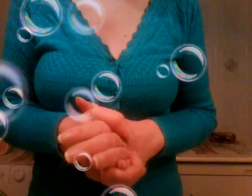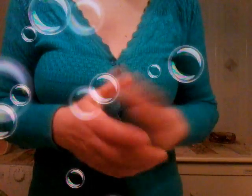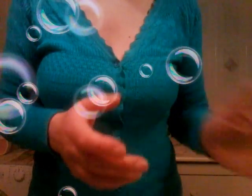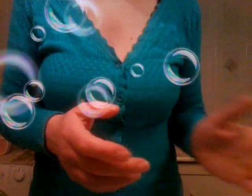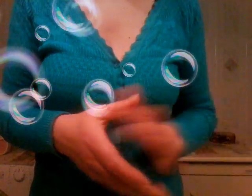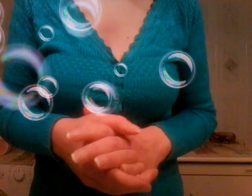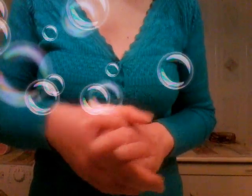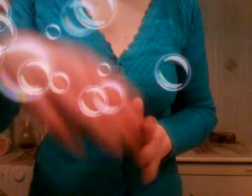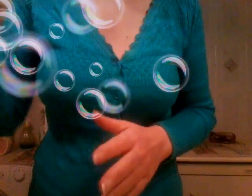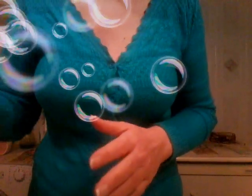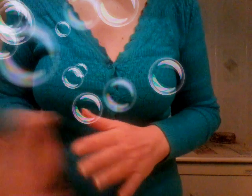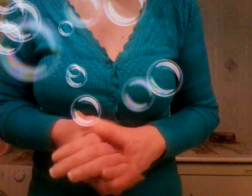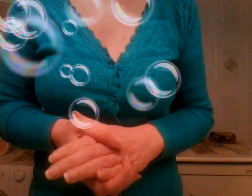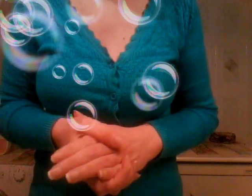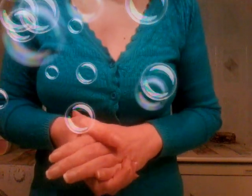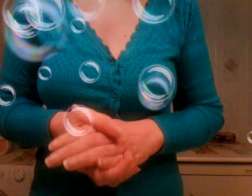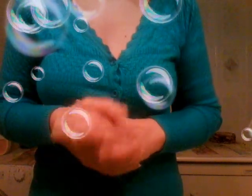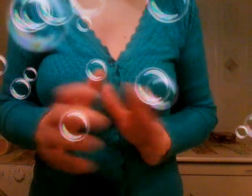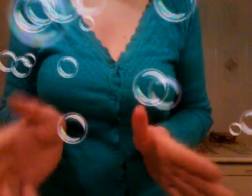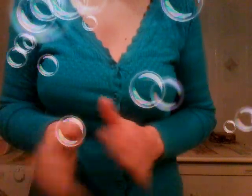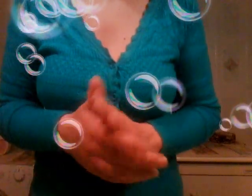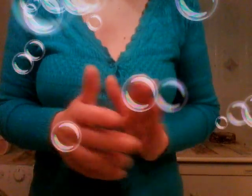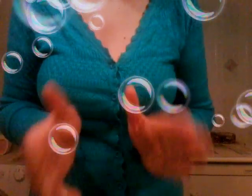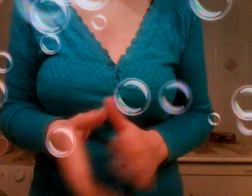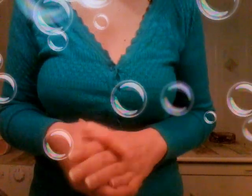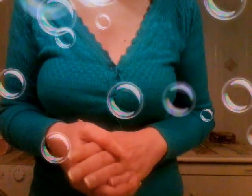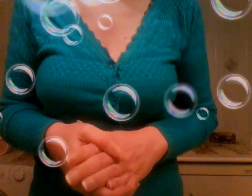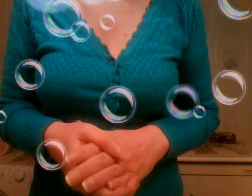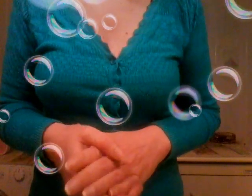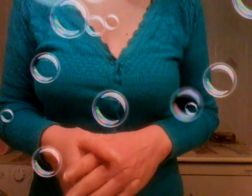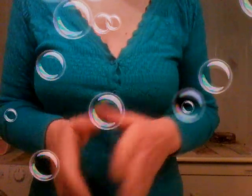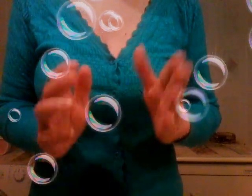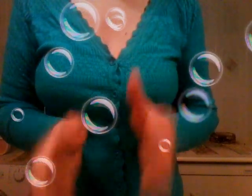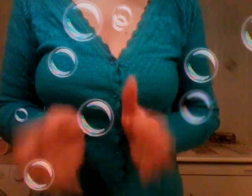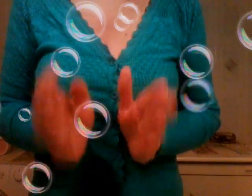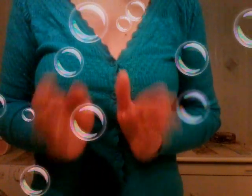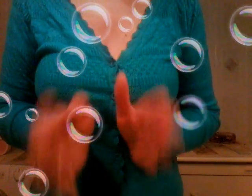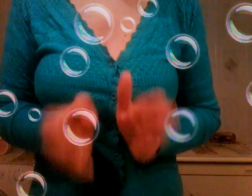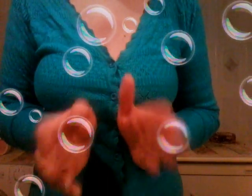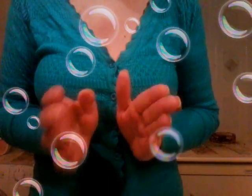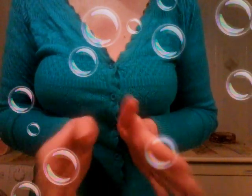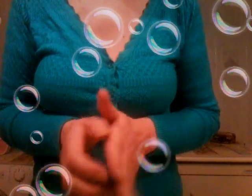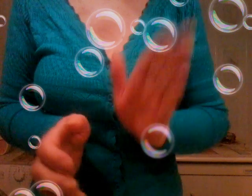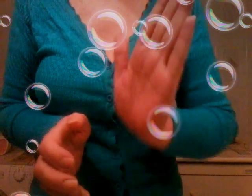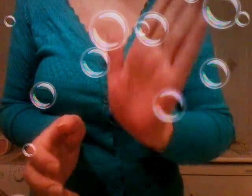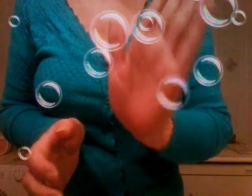cognato devo vedere dei miei parenti che pagano tasse su tasse il 2.000 euro ogni tre mesi di condominio a dir